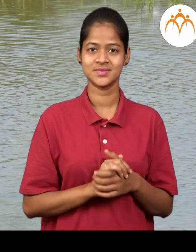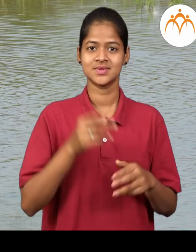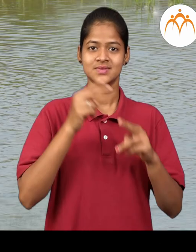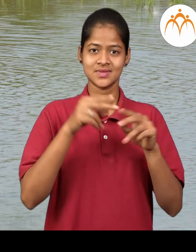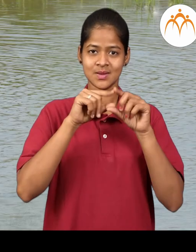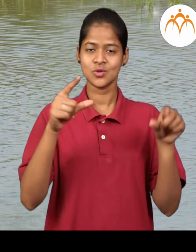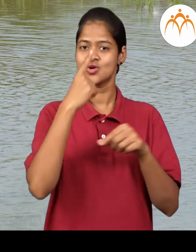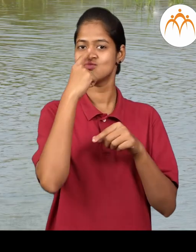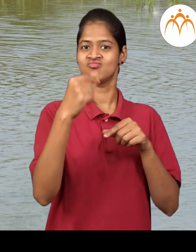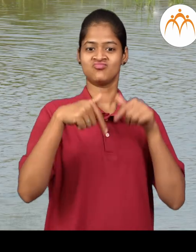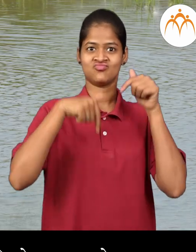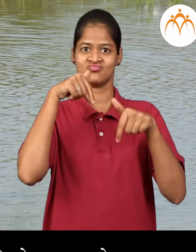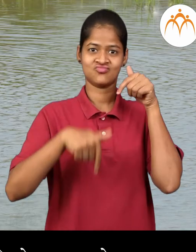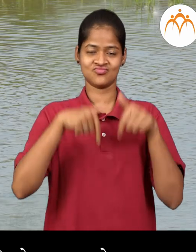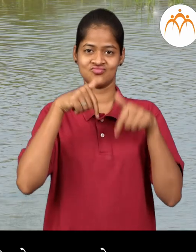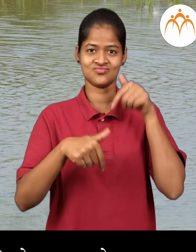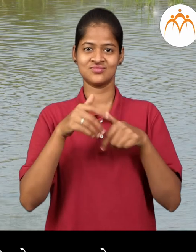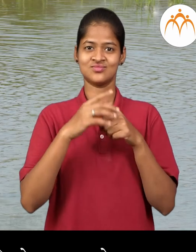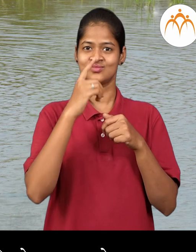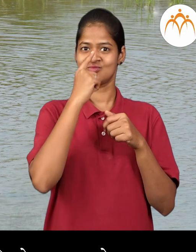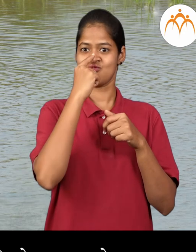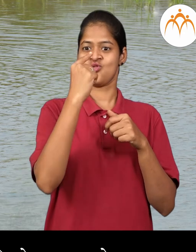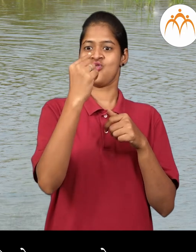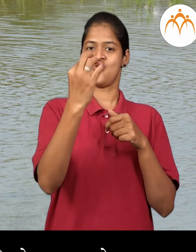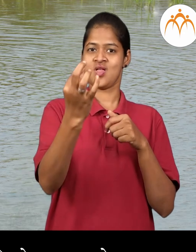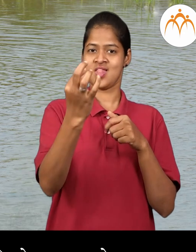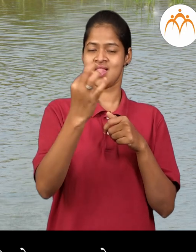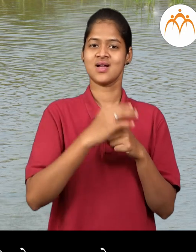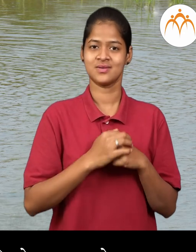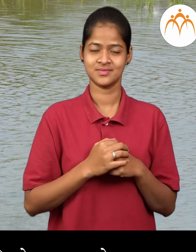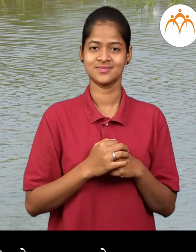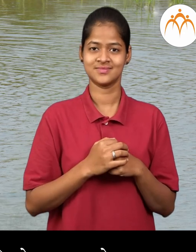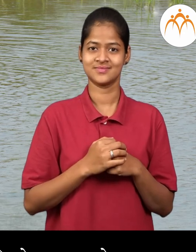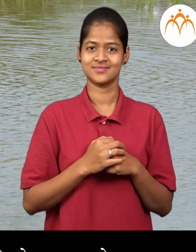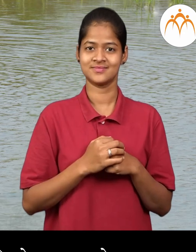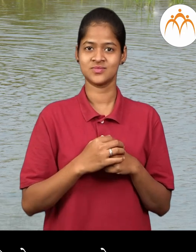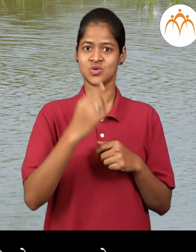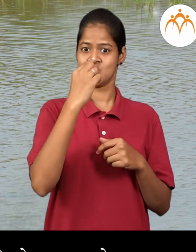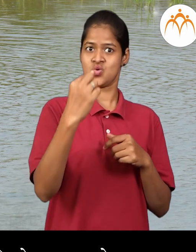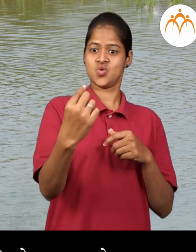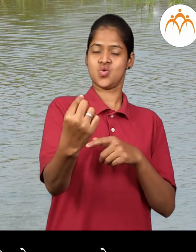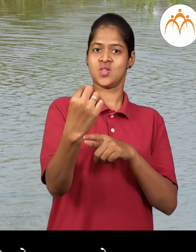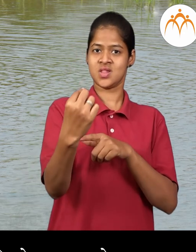करकोचा करकोचा करकोचाची चोच लांब अणी